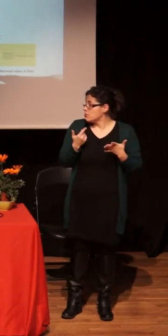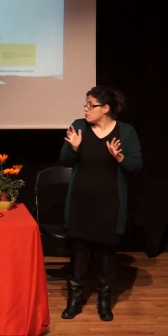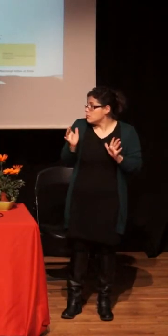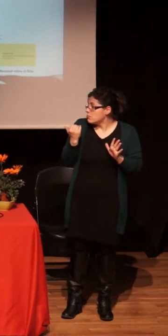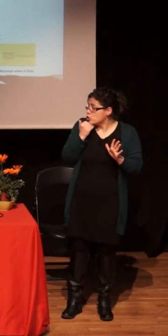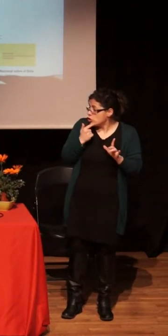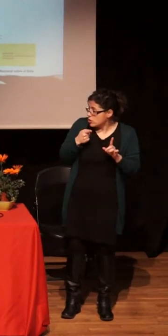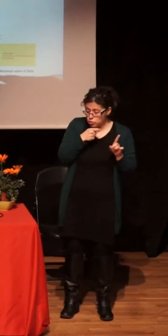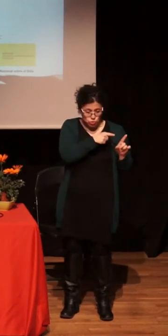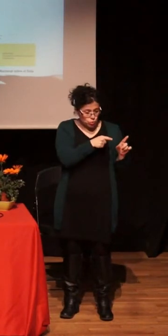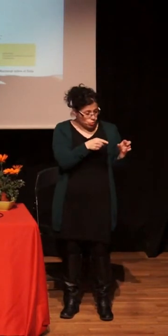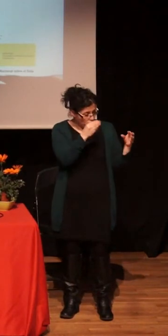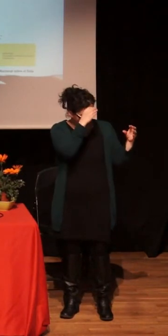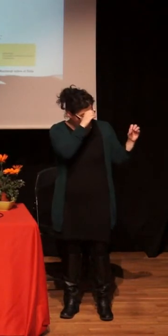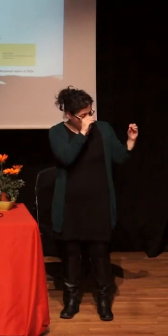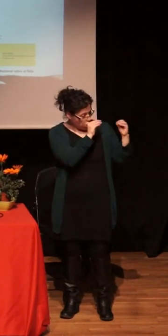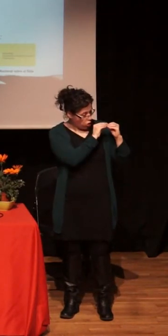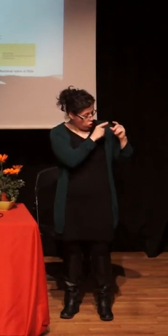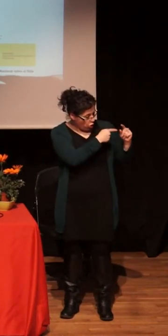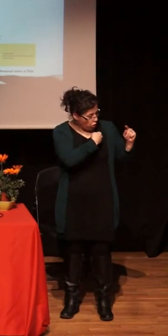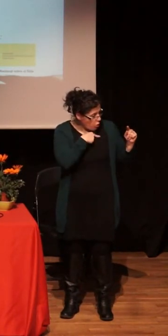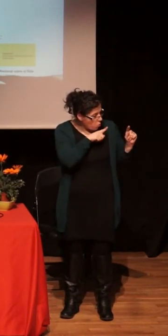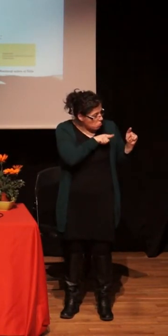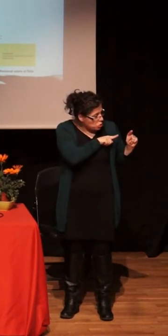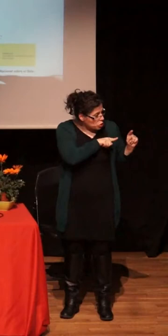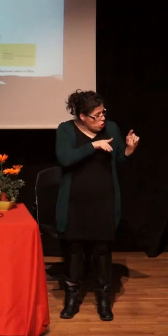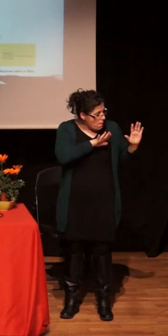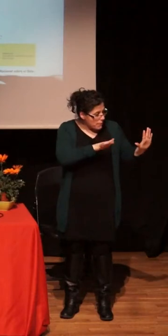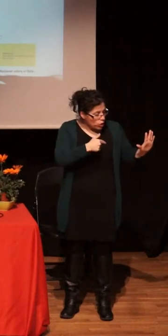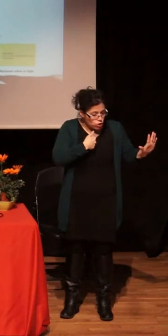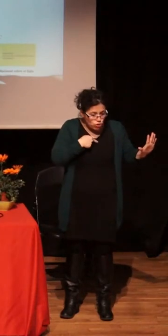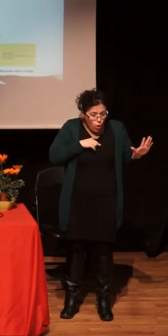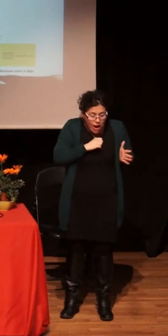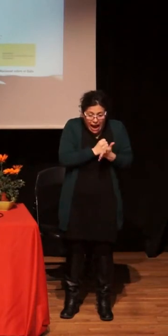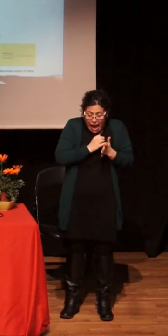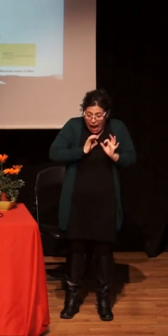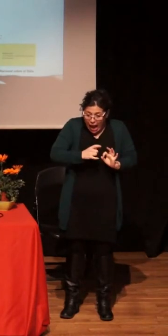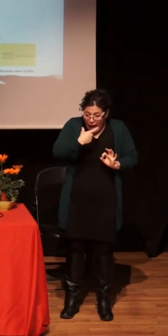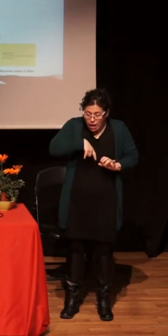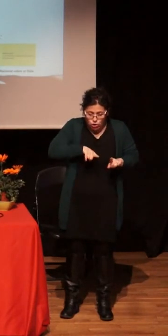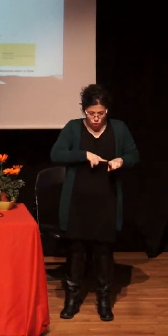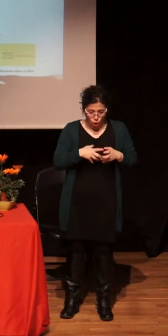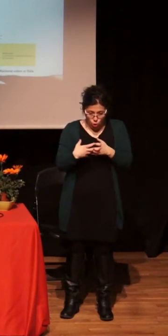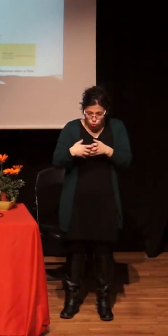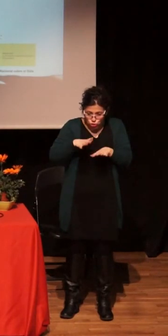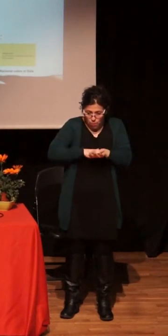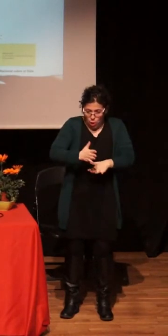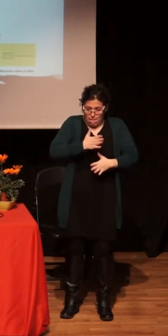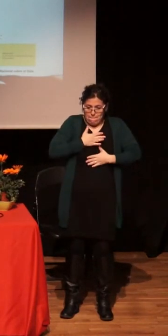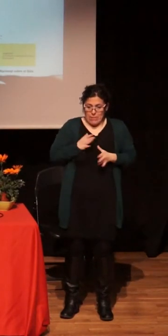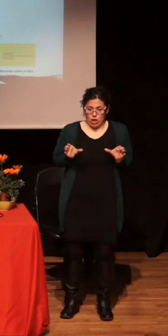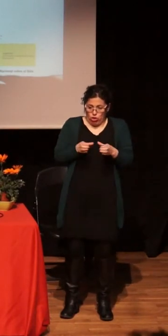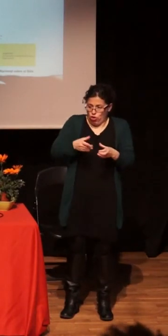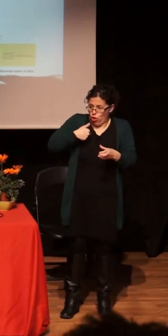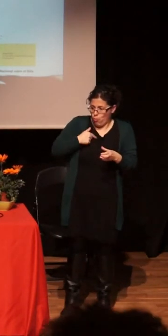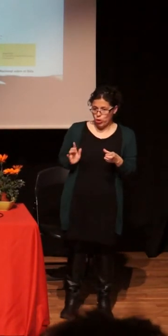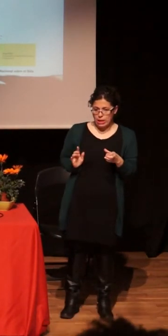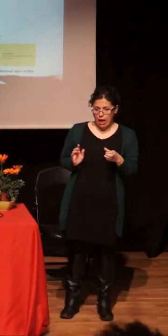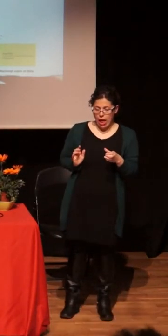si… yo no tenía la menor duda de que como gay estaba luchando por los gays cuando luchaba contra el